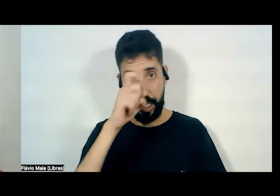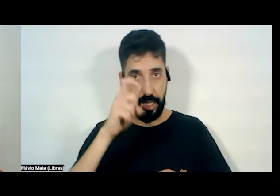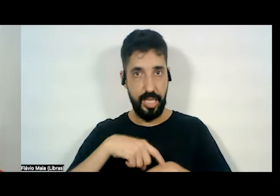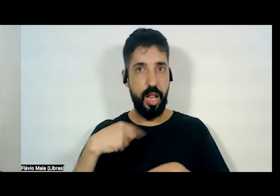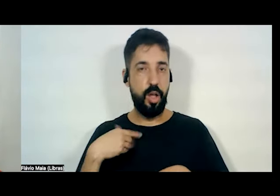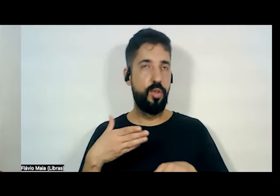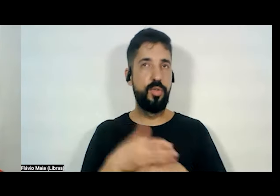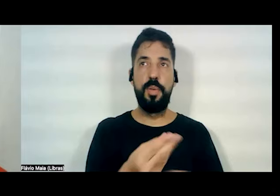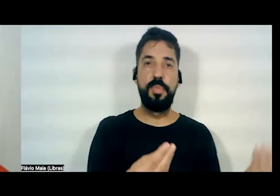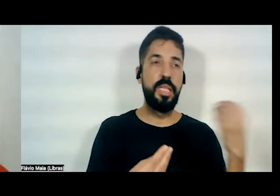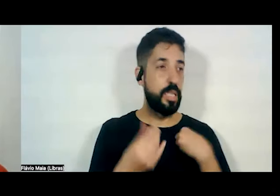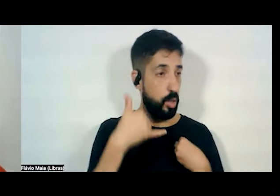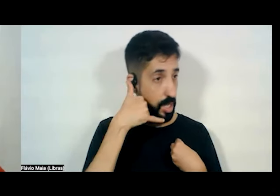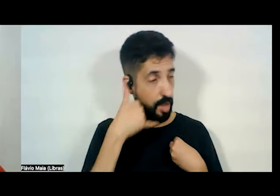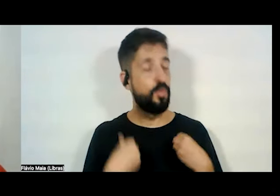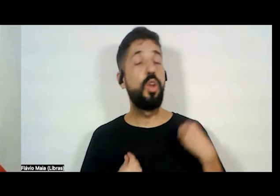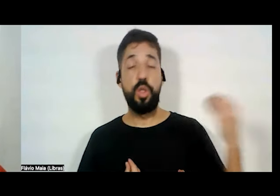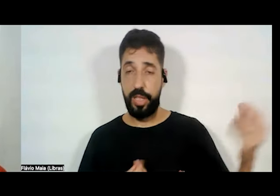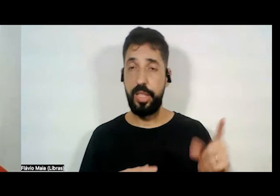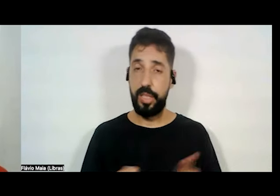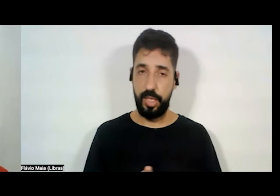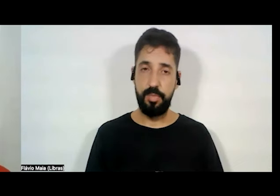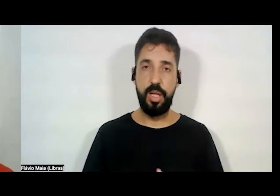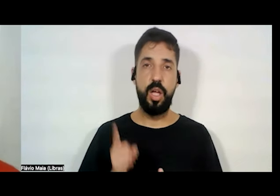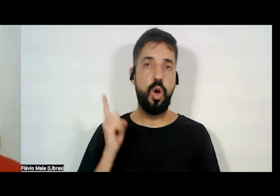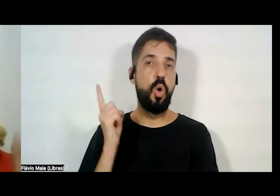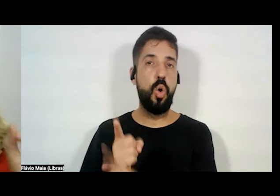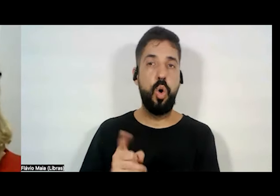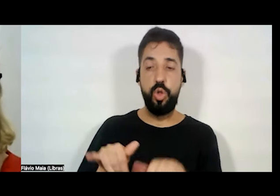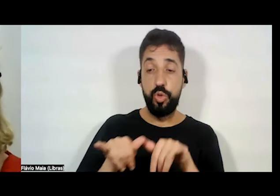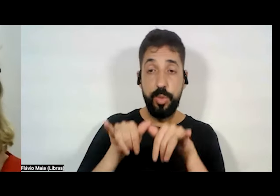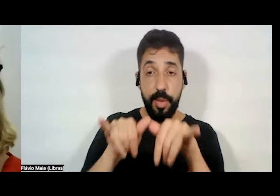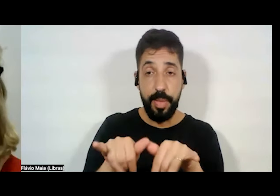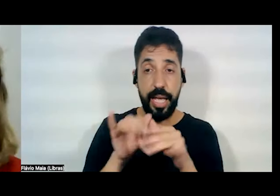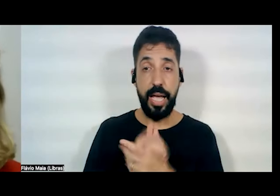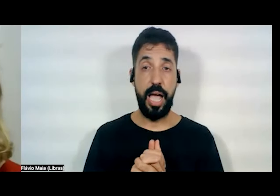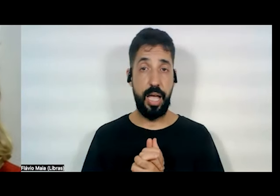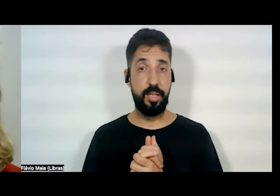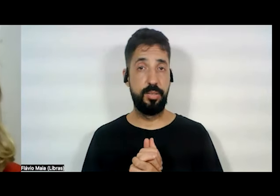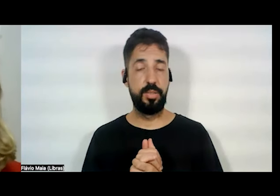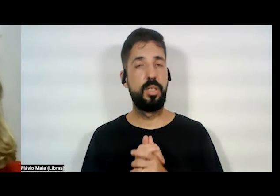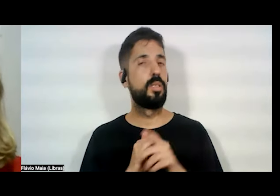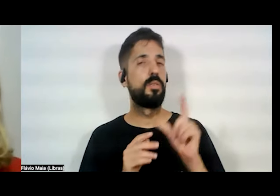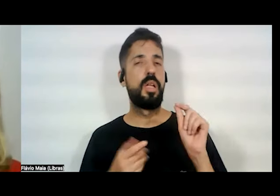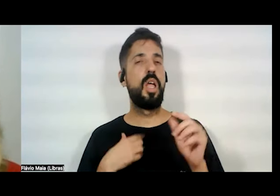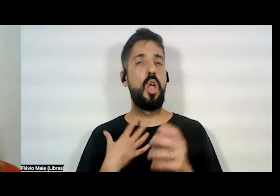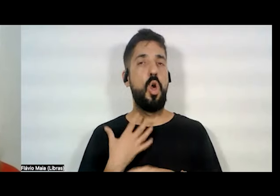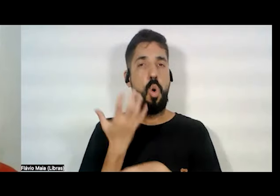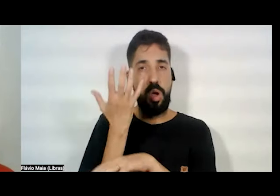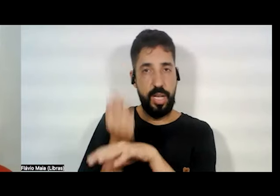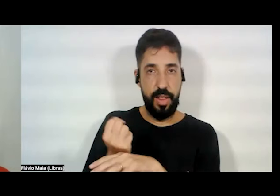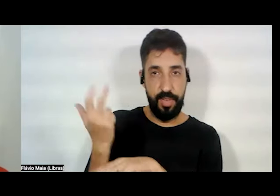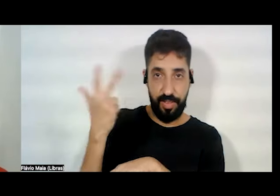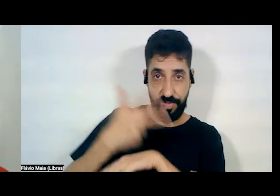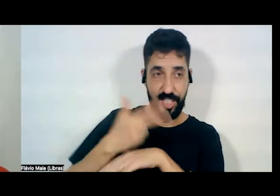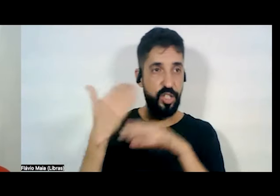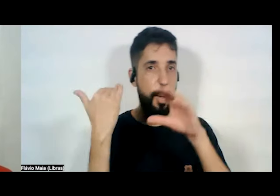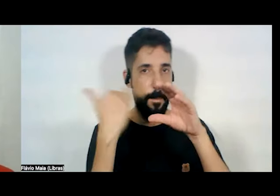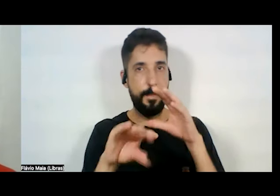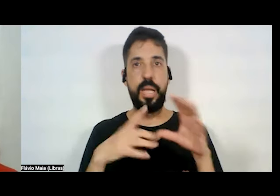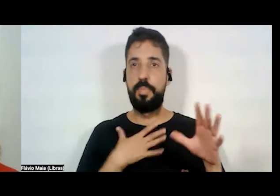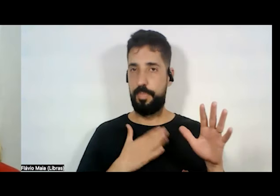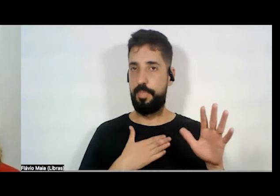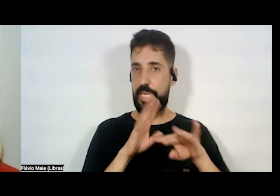telefone e eu dei também. Já encontrei, encontro gente no supermercado. Bom, o fato é que eu gravei esse vídeo e mandei nessa minha rede,